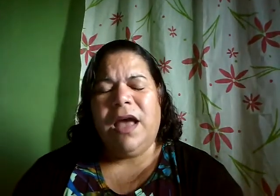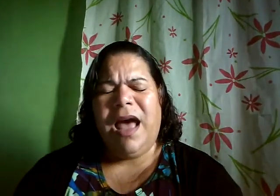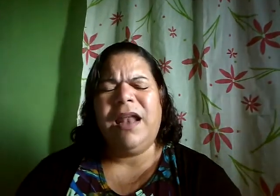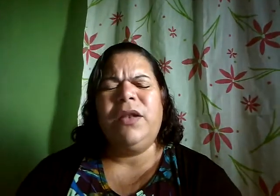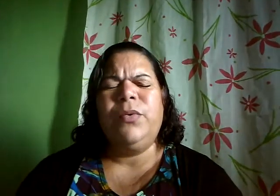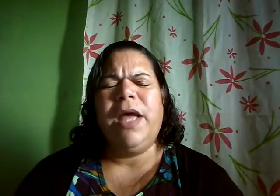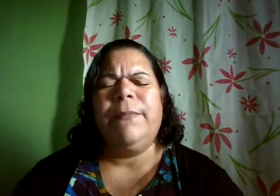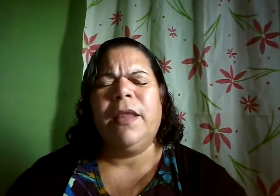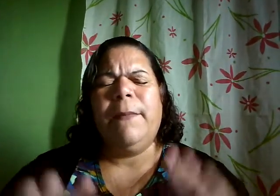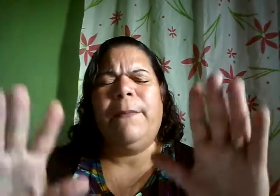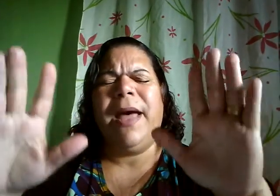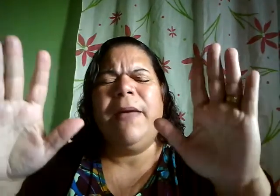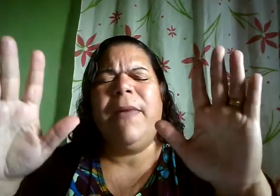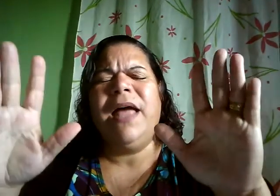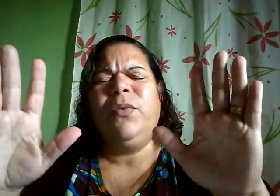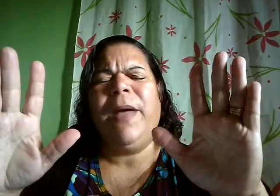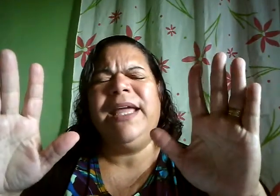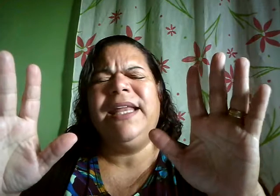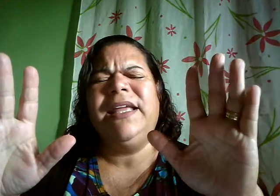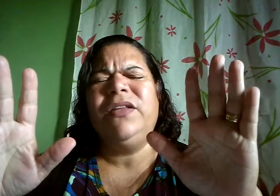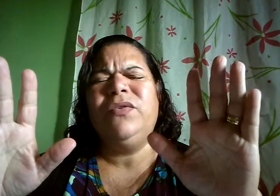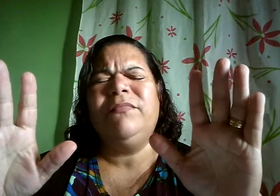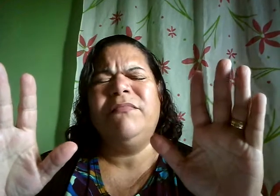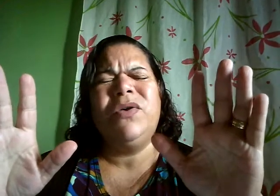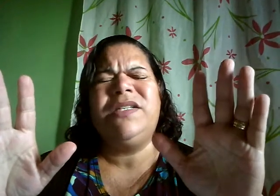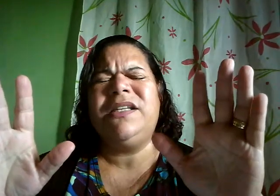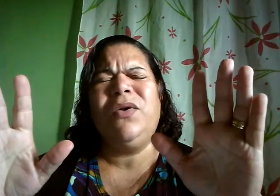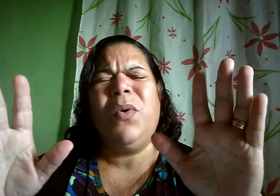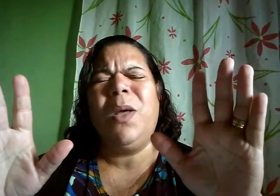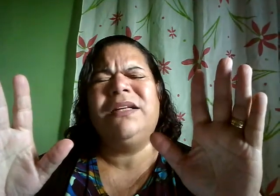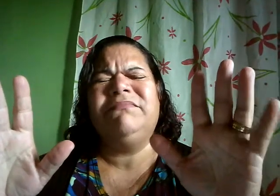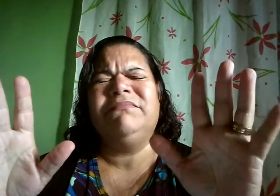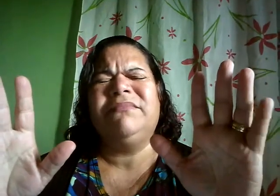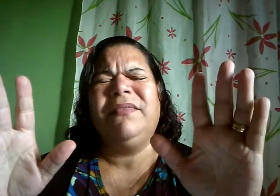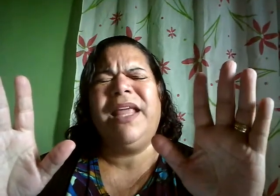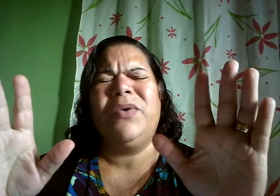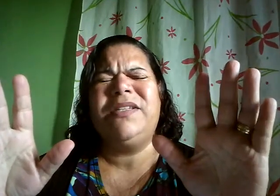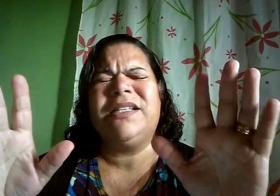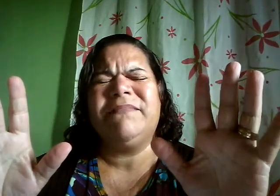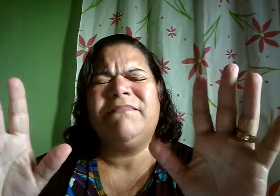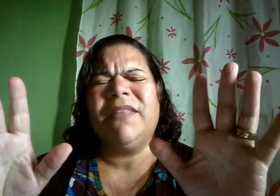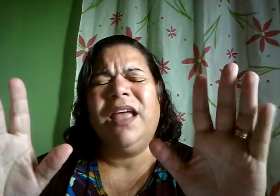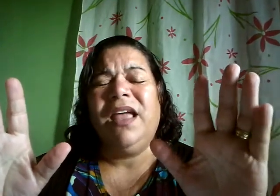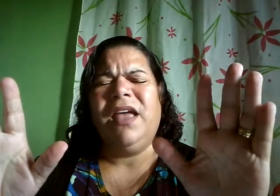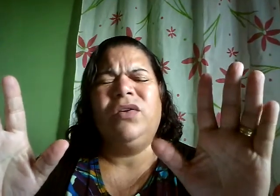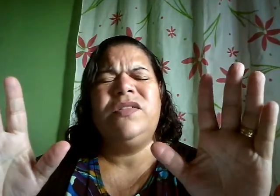aleluia pai amado pai querido meu senhor Deus eu não